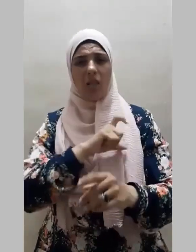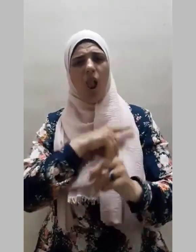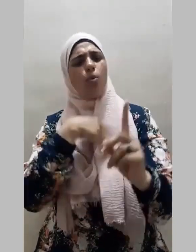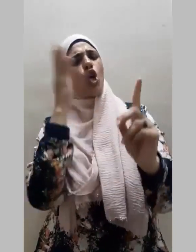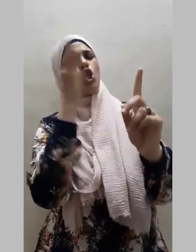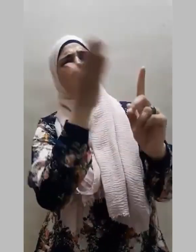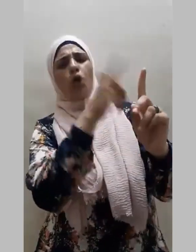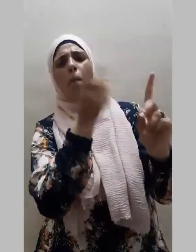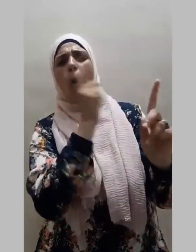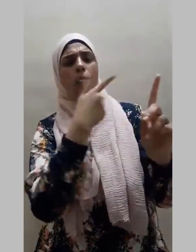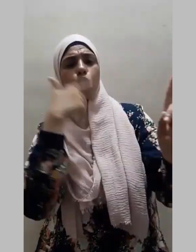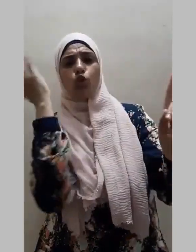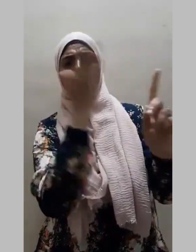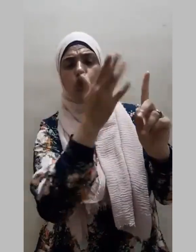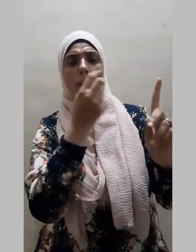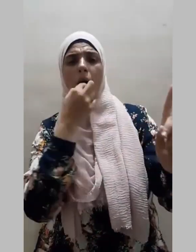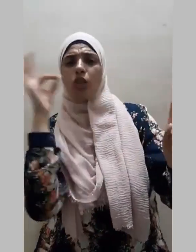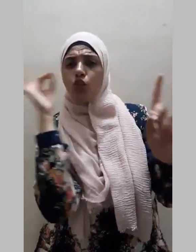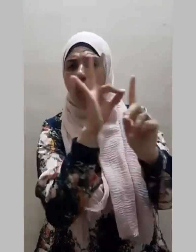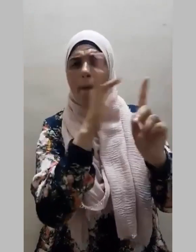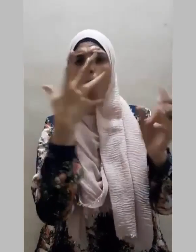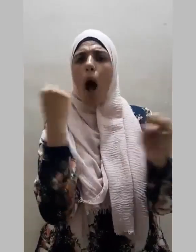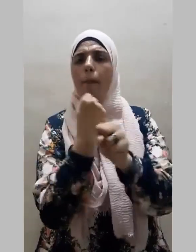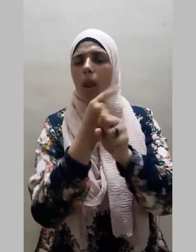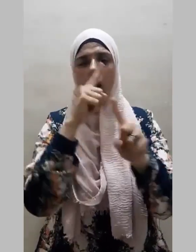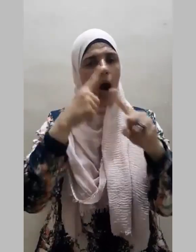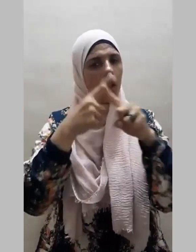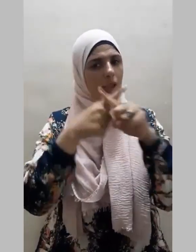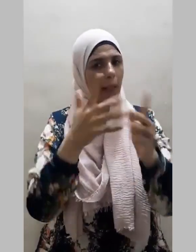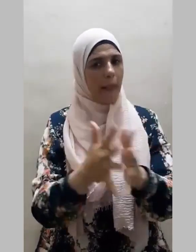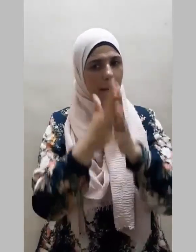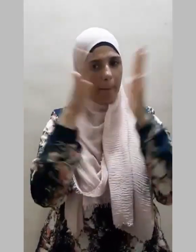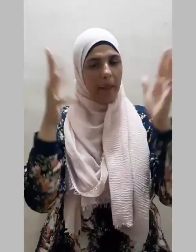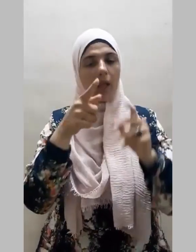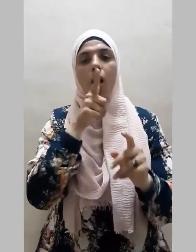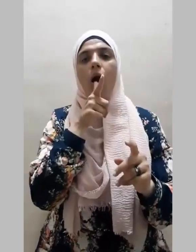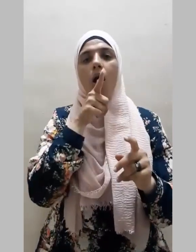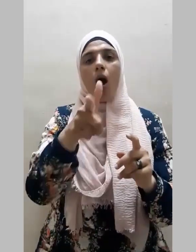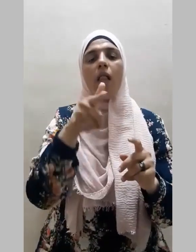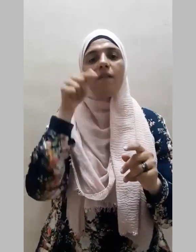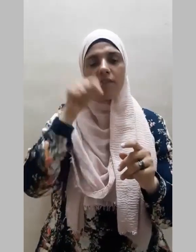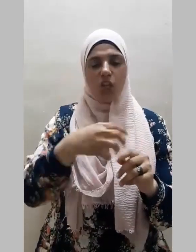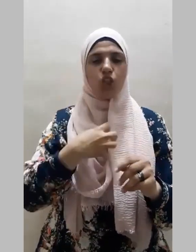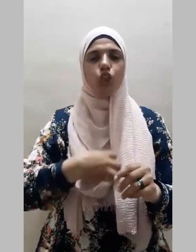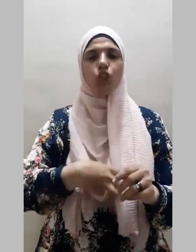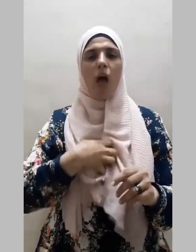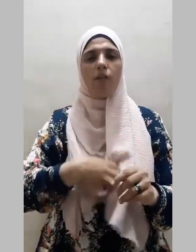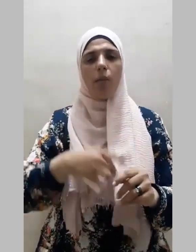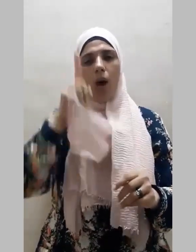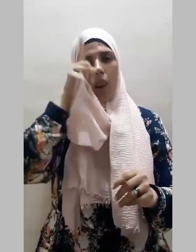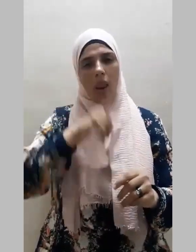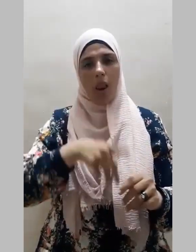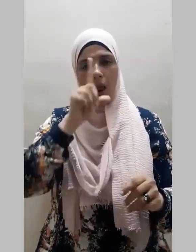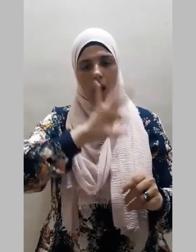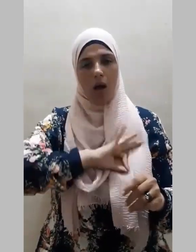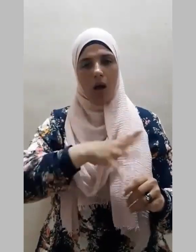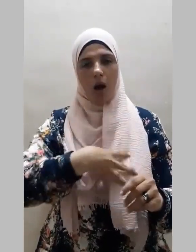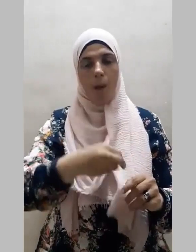معلمه بقول أو فعل قال الشافعي رحمه الله كنت